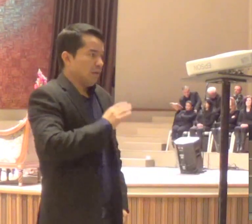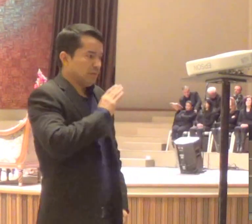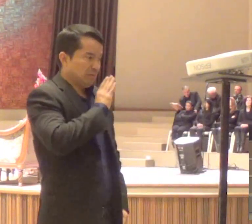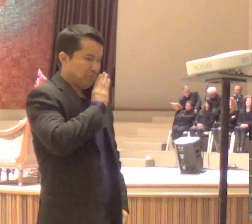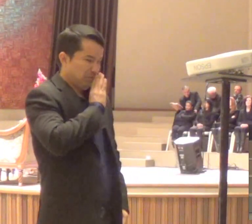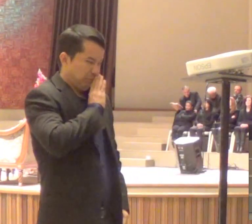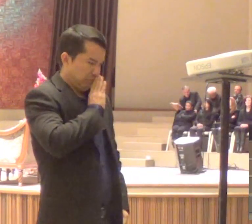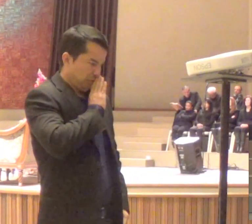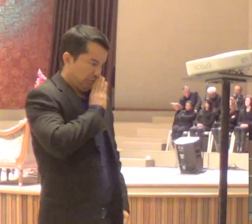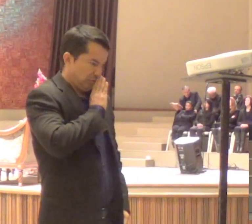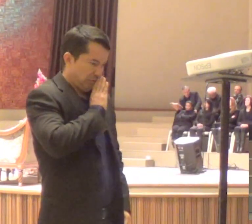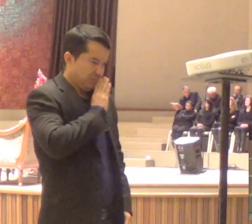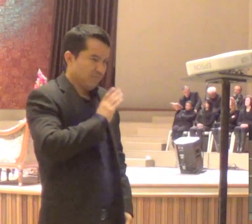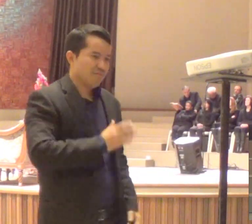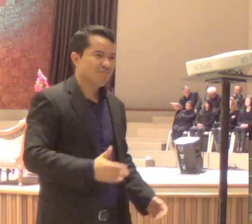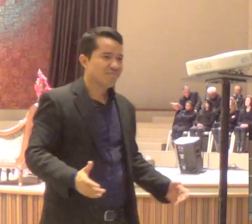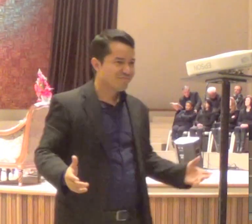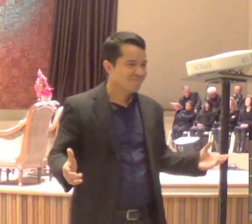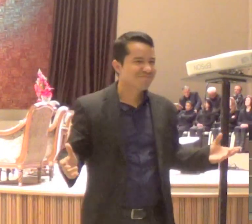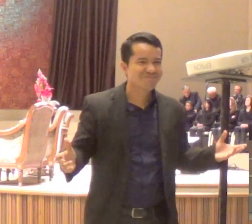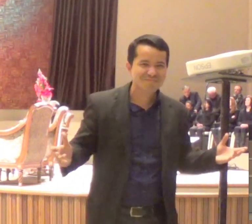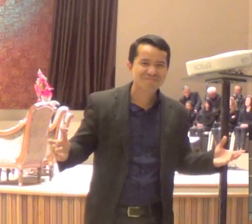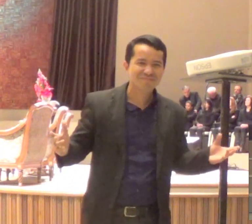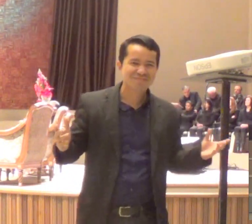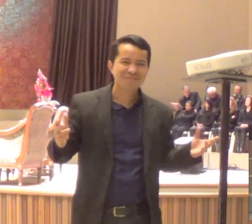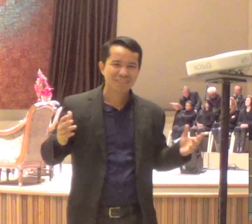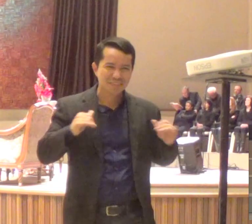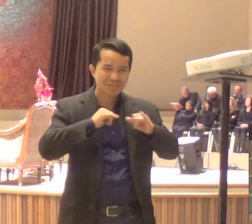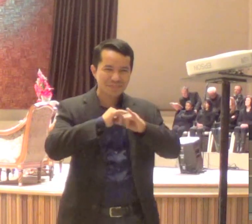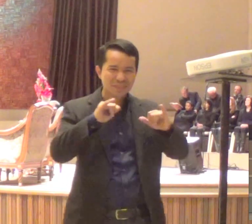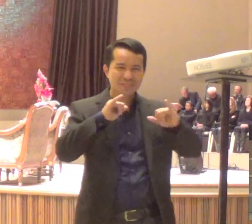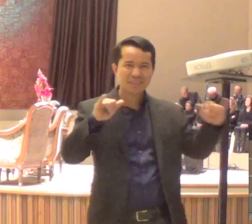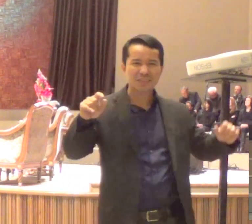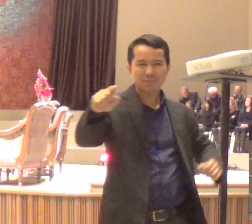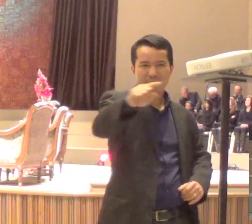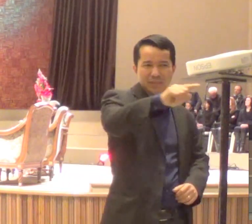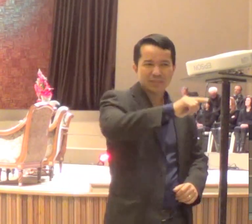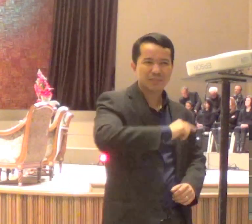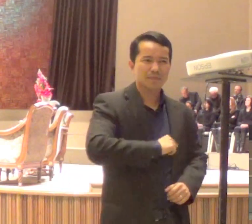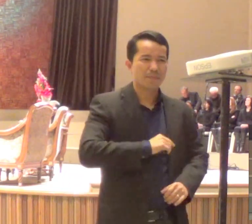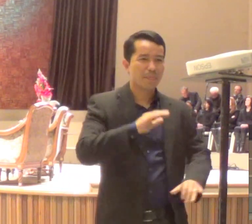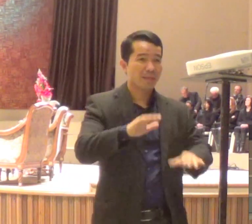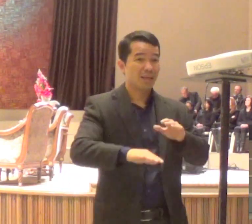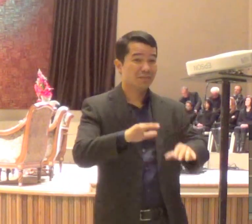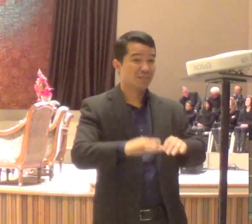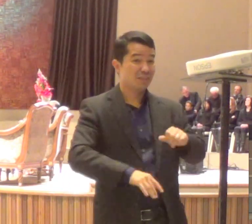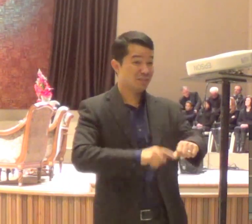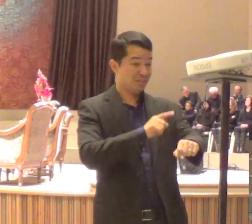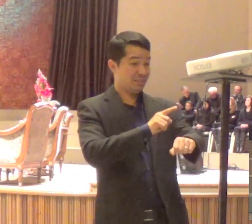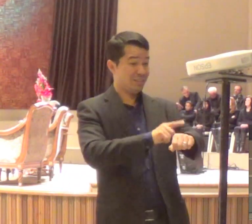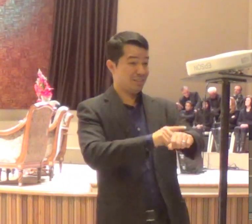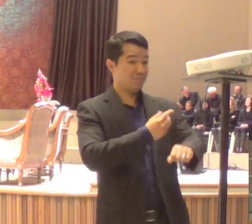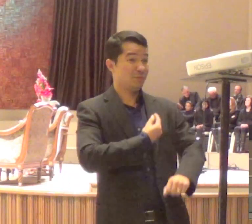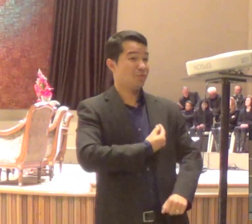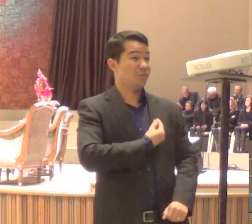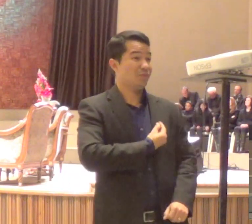que Deus permite, que Satanás, peneire a nossa vida,